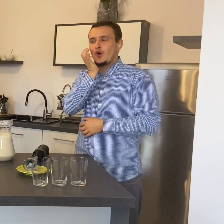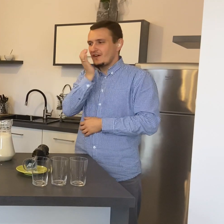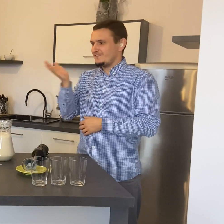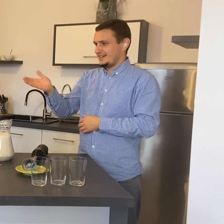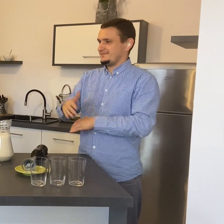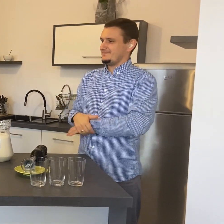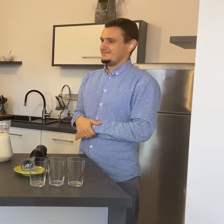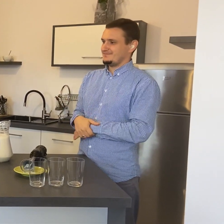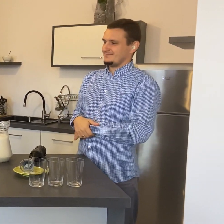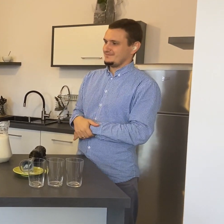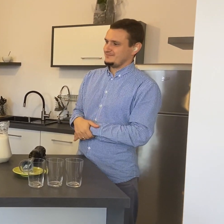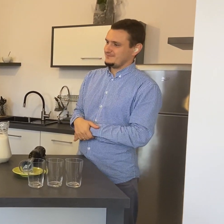orzechowe.